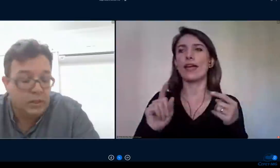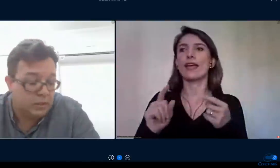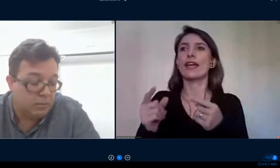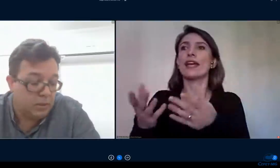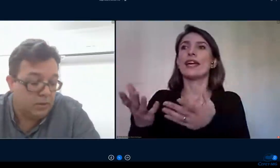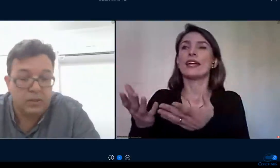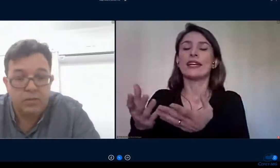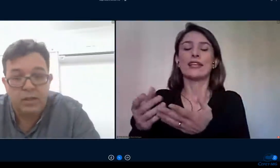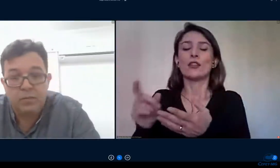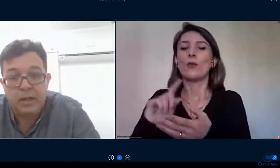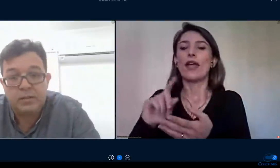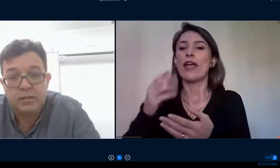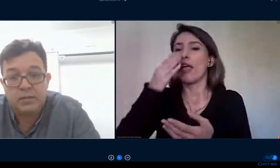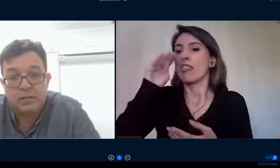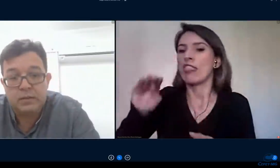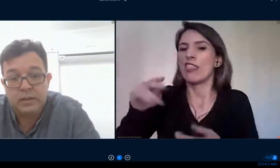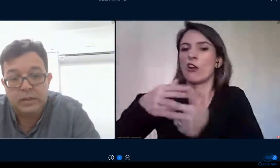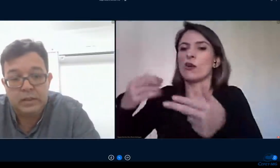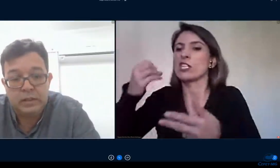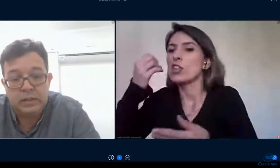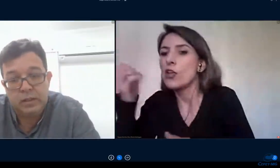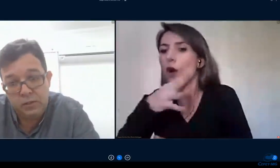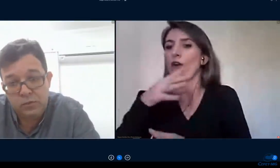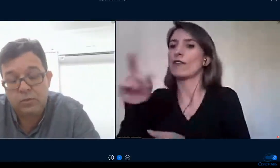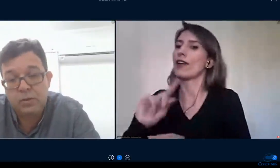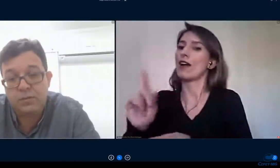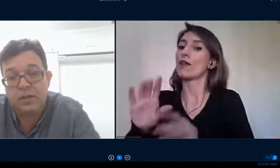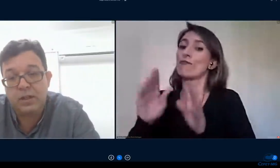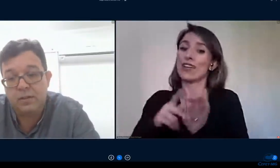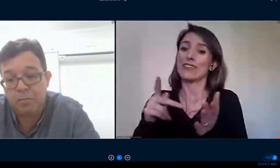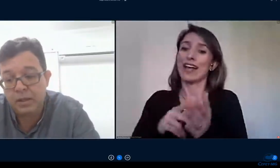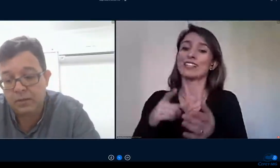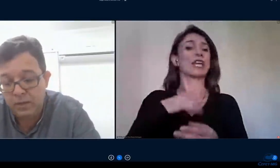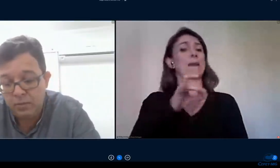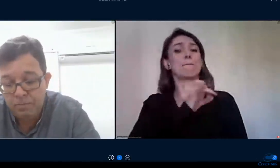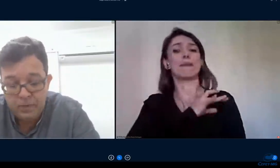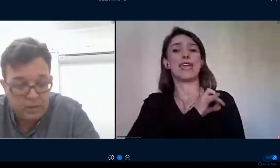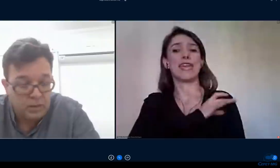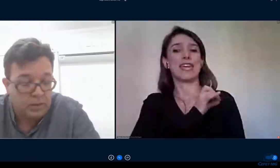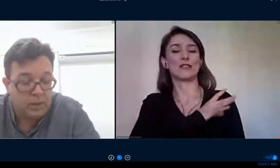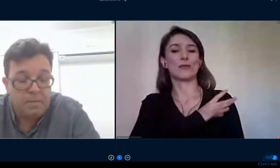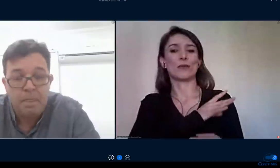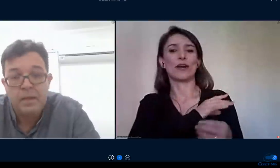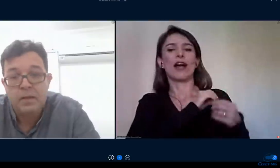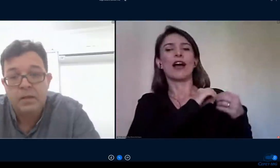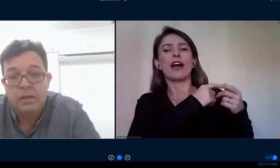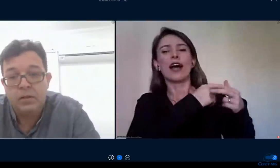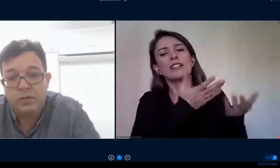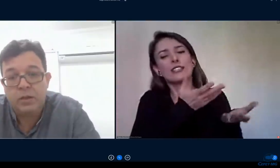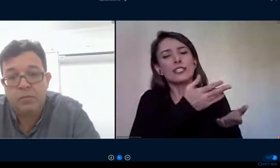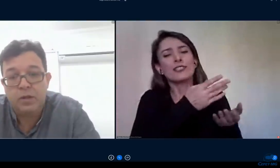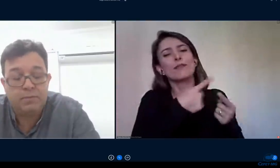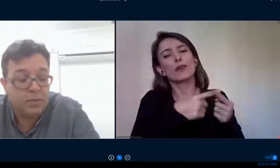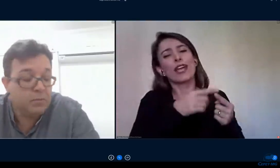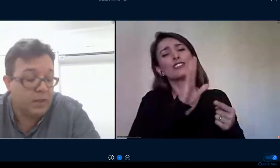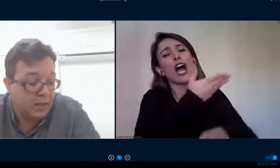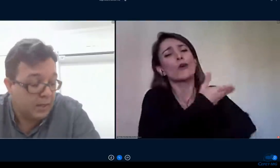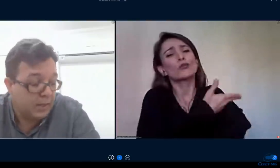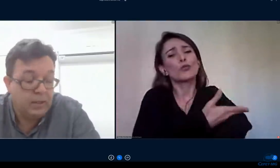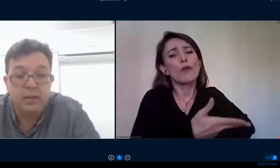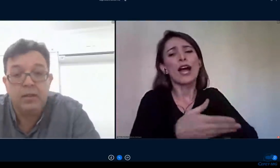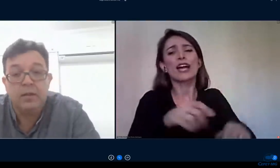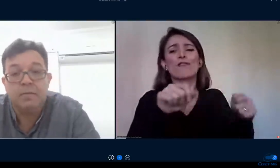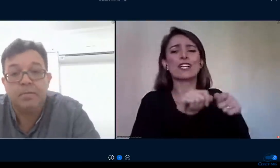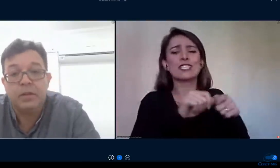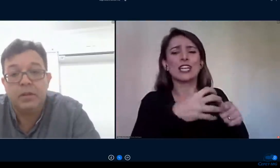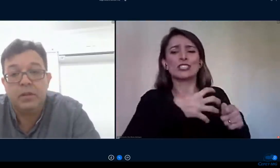com medo de abandonar as velhas práticas e isso com muita franqueza apareceu né e nós dissemos olha vamos